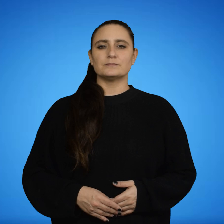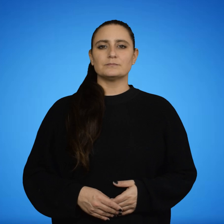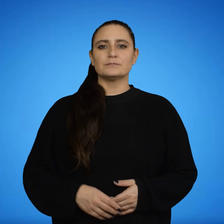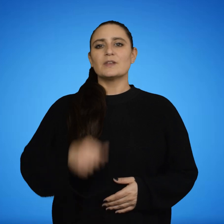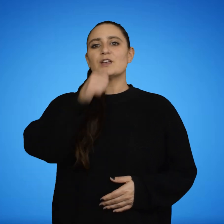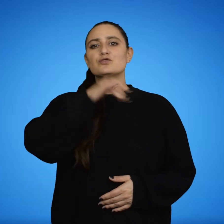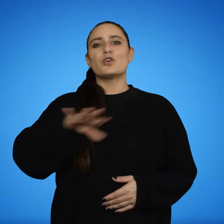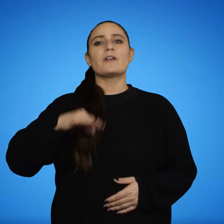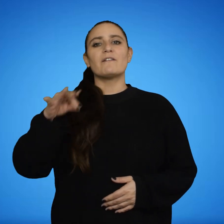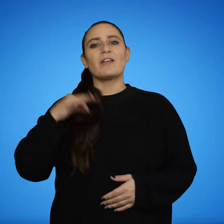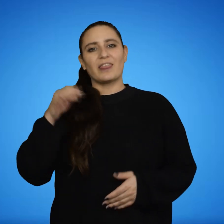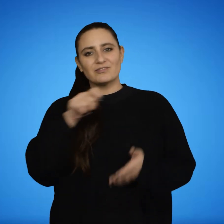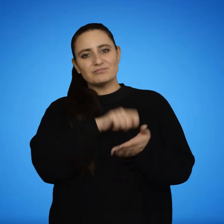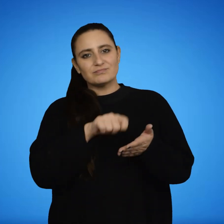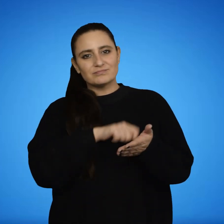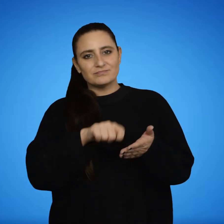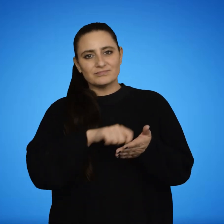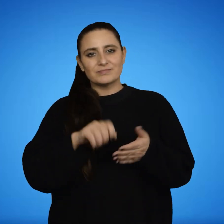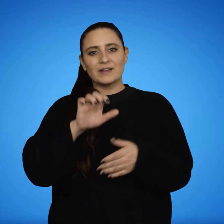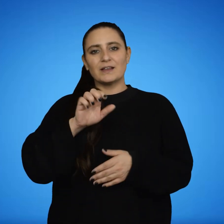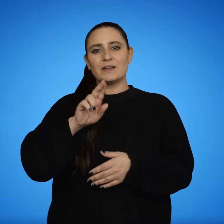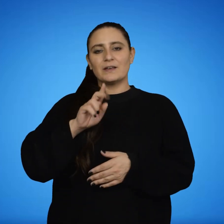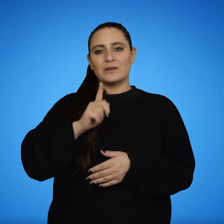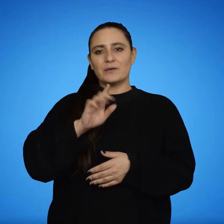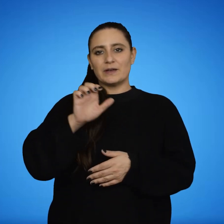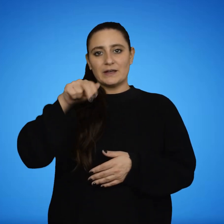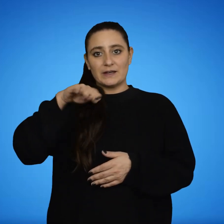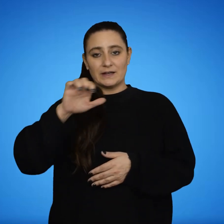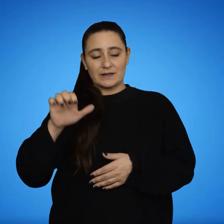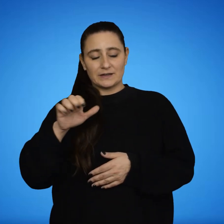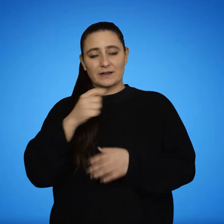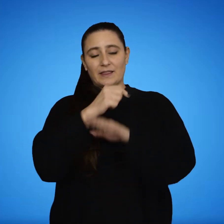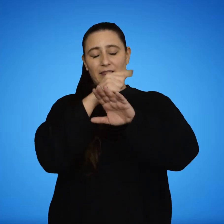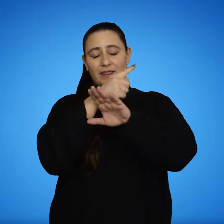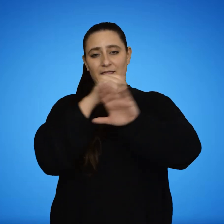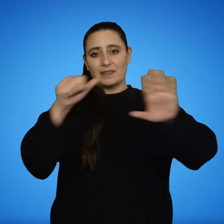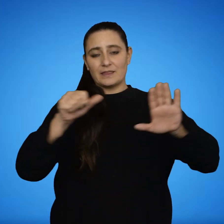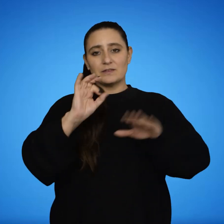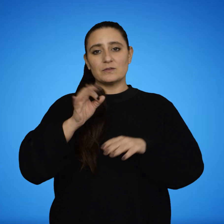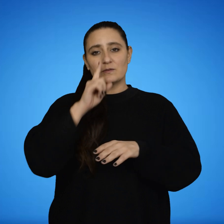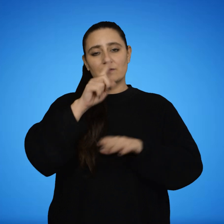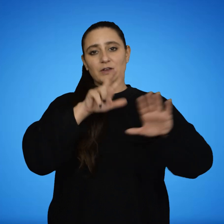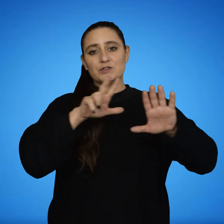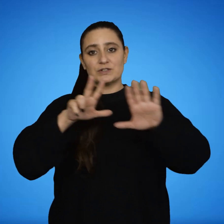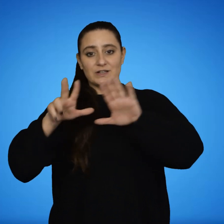Biografía de Eugene Oney. Nace el 16 de octubre de 1888.